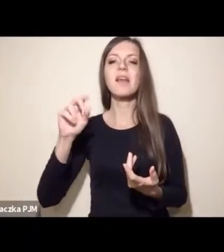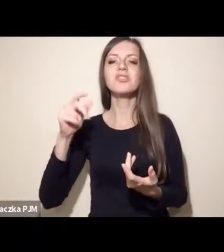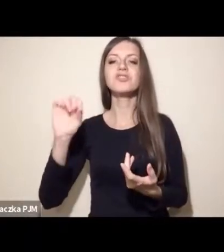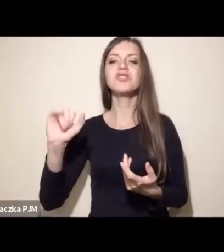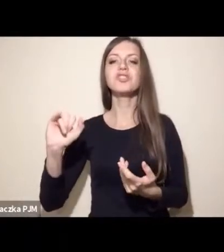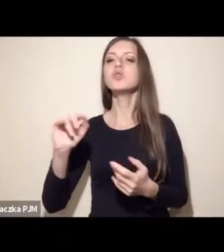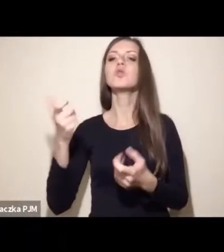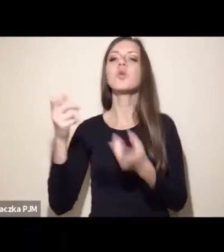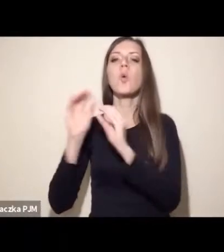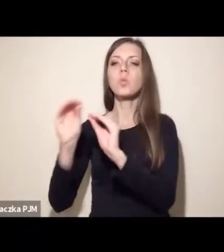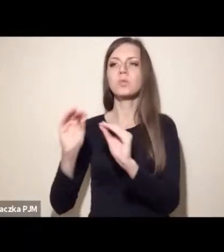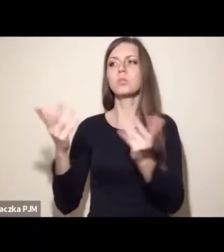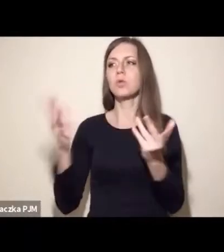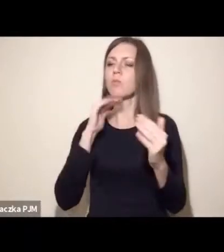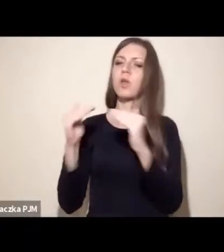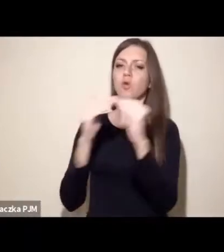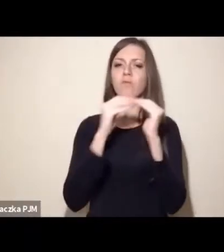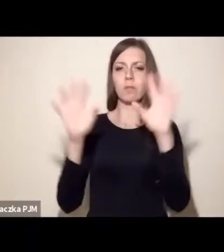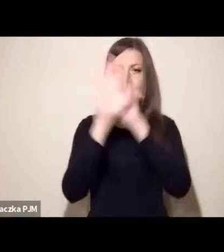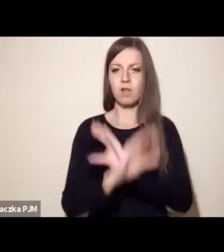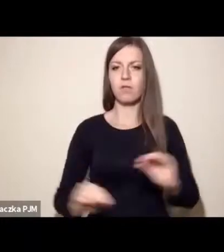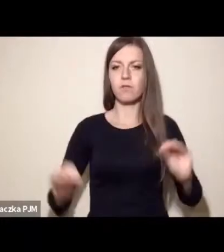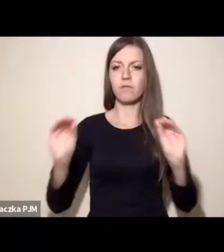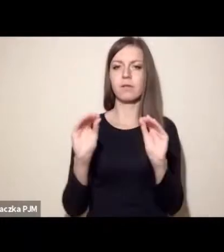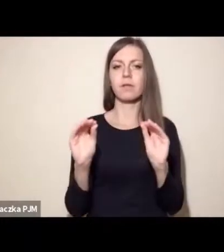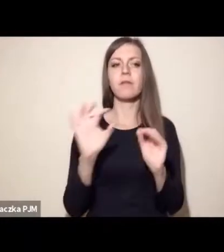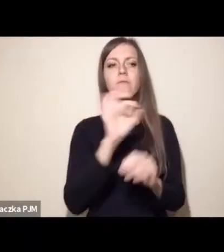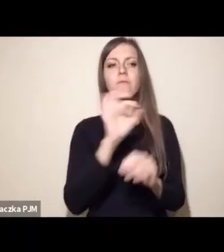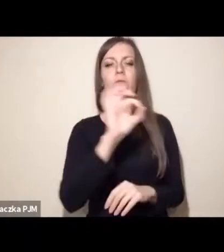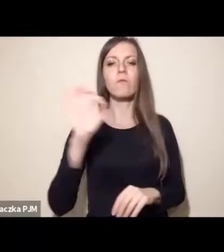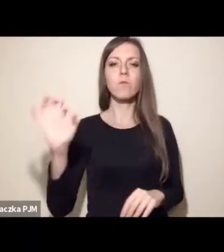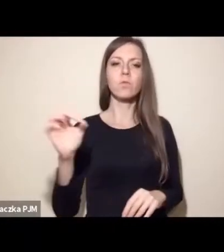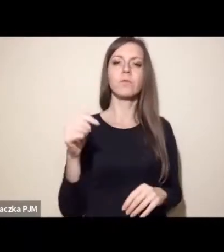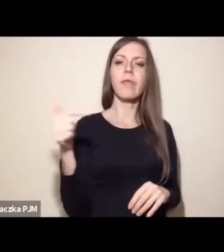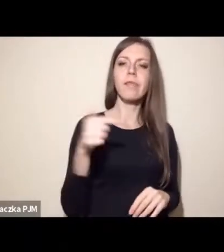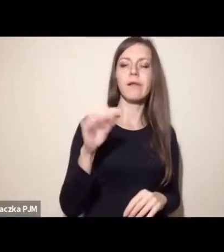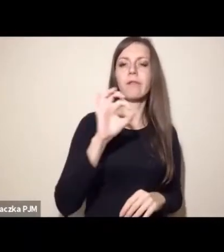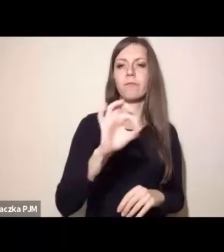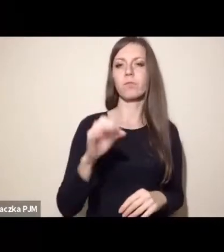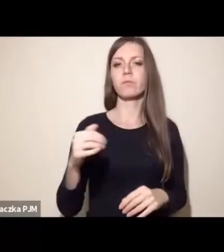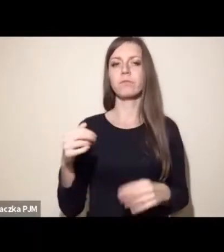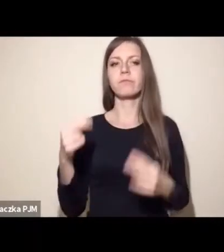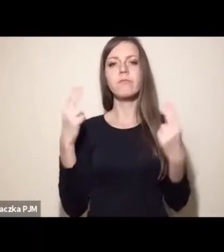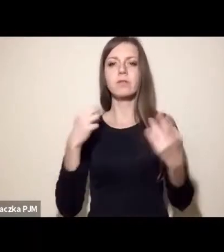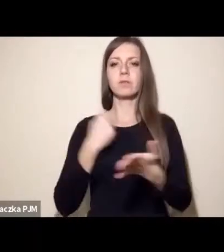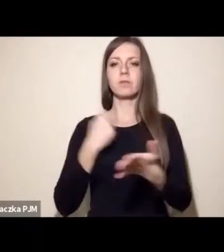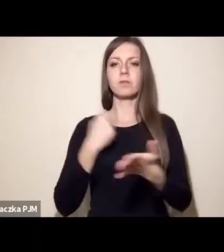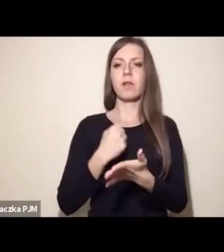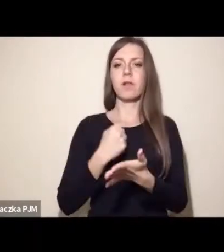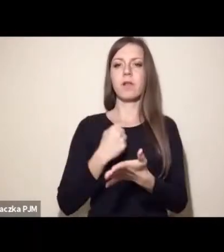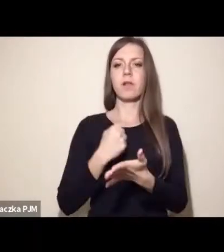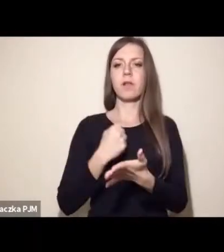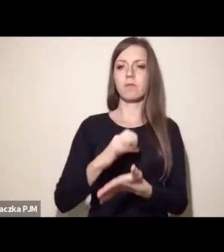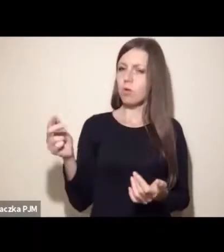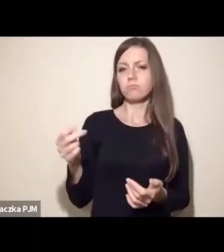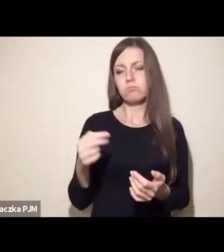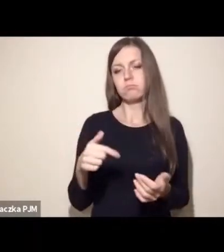równe poszanowanie interesów. Obydwa te ujęcia powinny